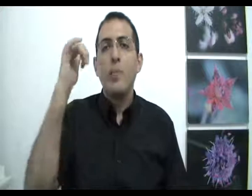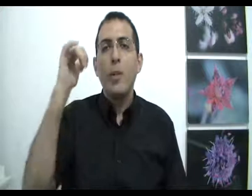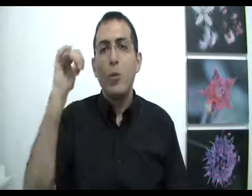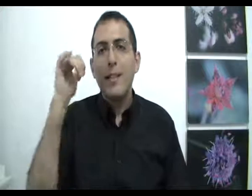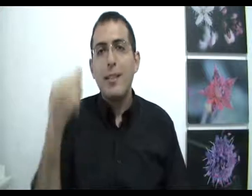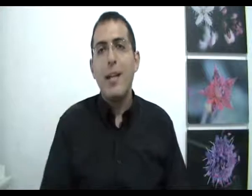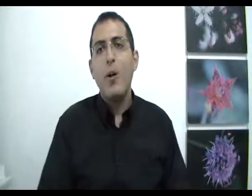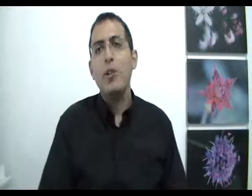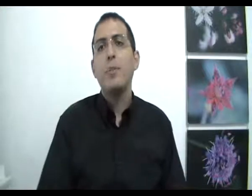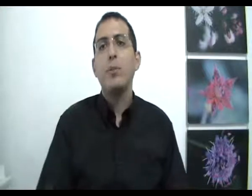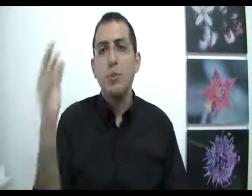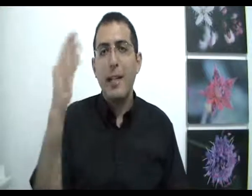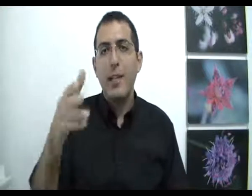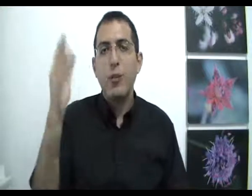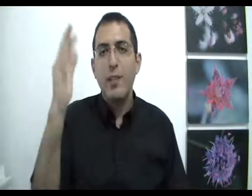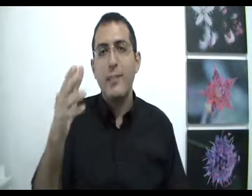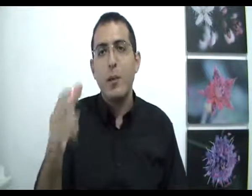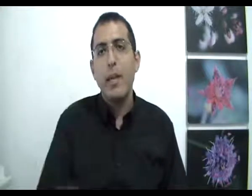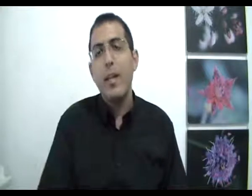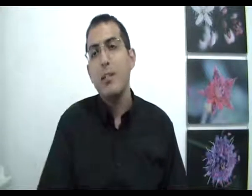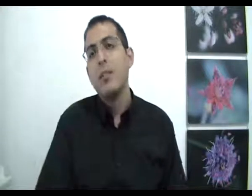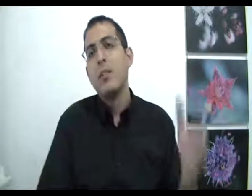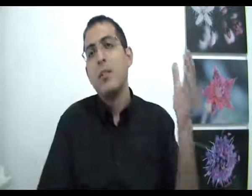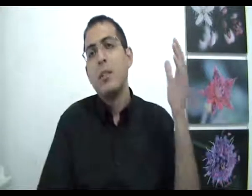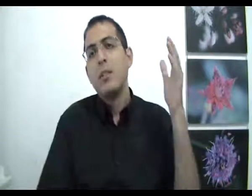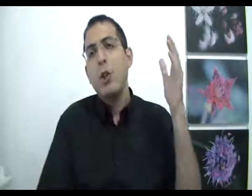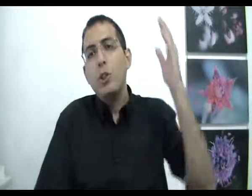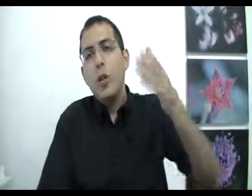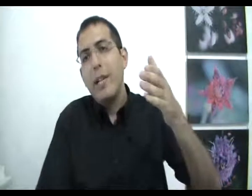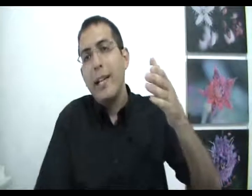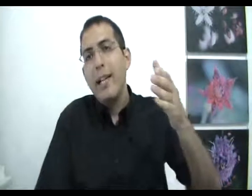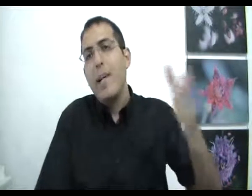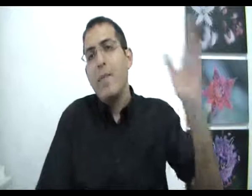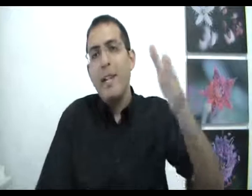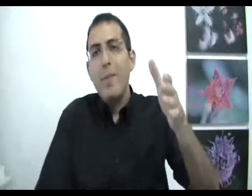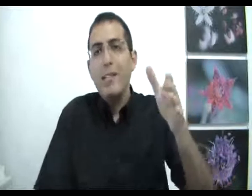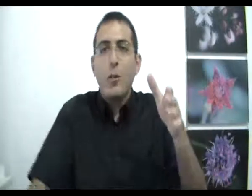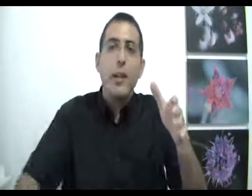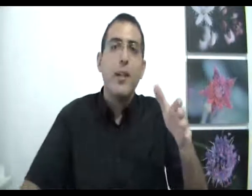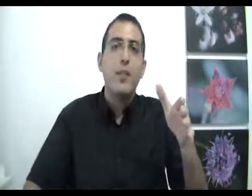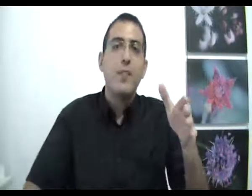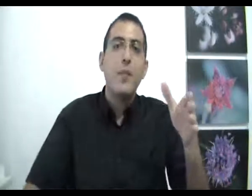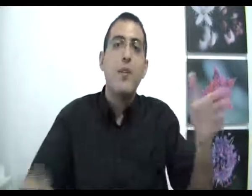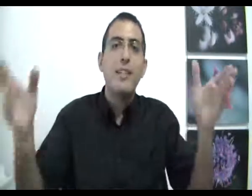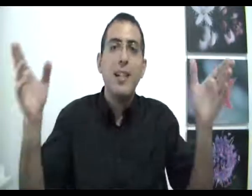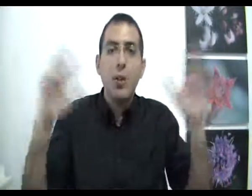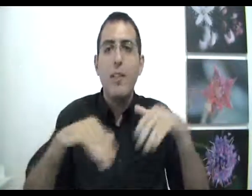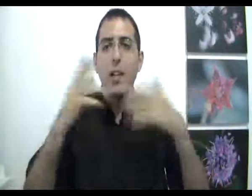שבנקודת ההתחלה או שיש משהו שמכריך אותו ואז אין לו בחירה או שהכל הקראי לגמרי וגם אז אין לו בחירה וכמובן שלכל דבר גם